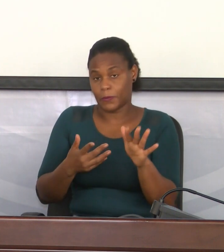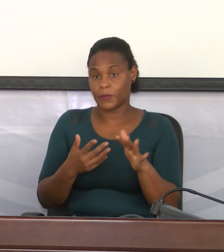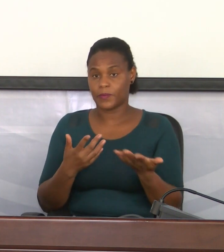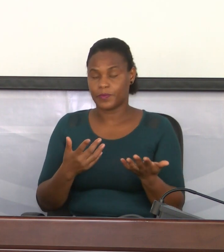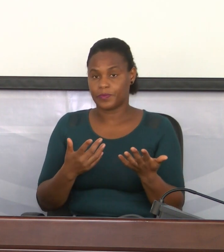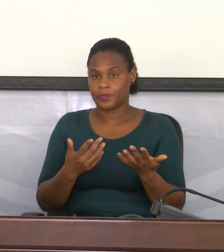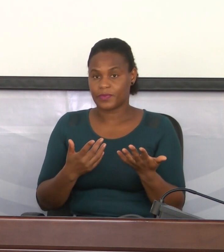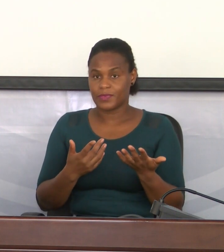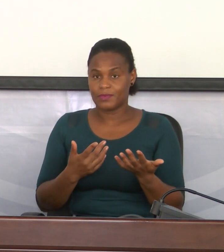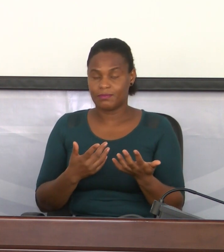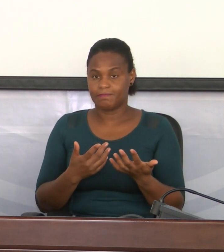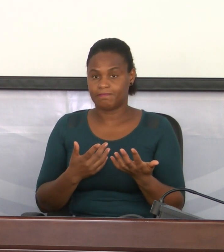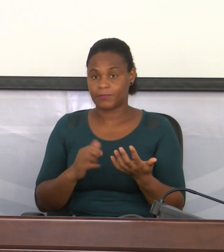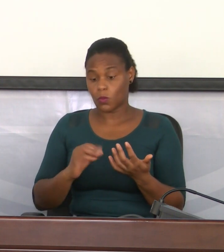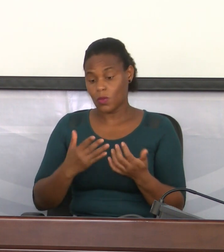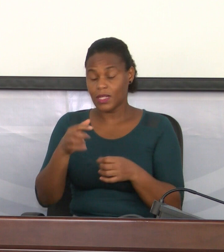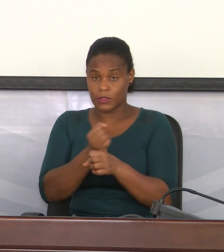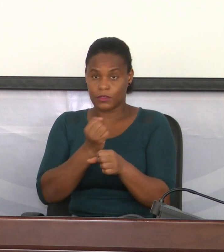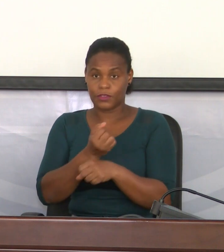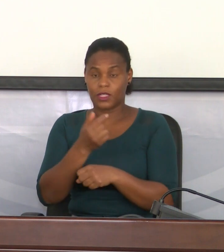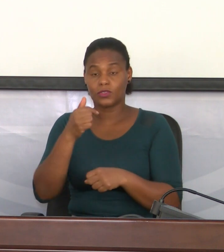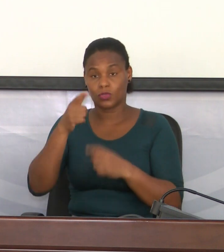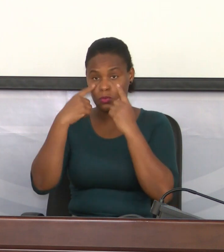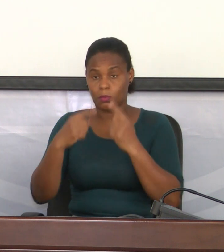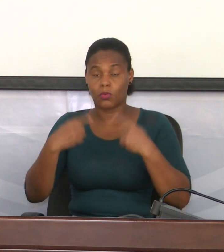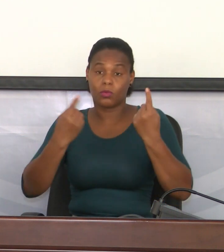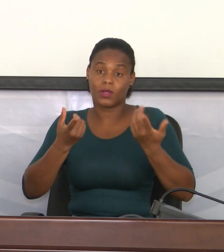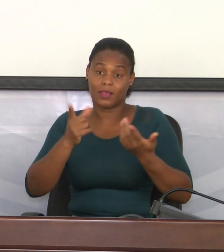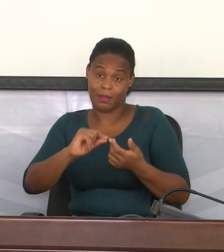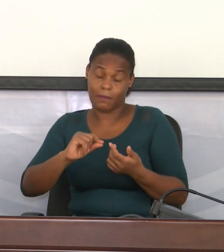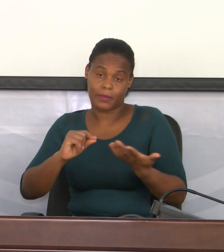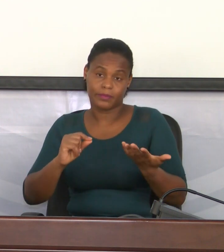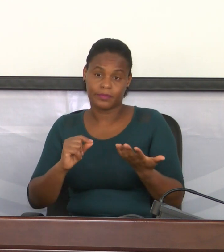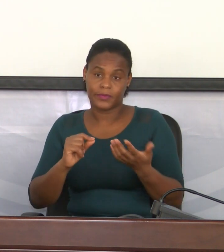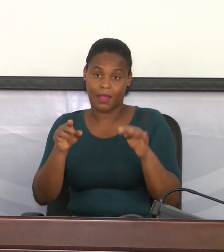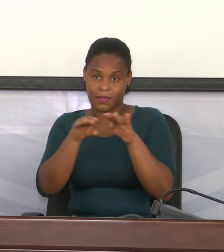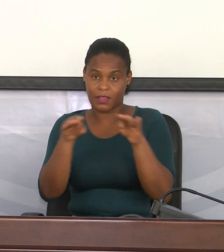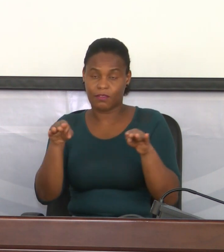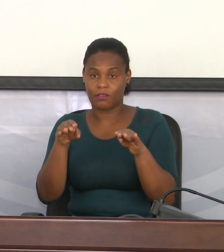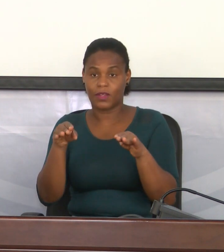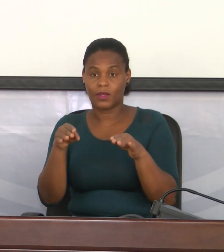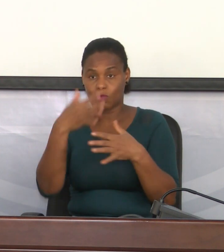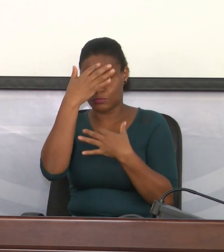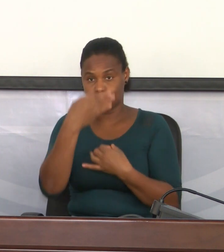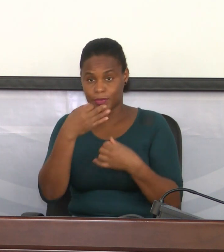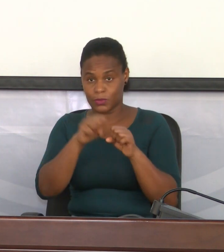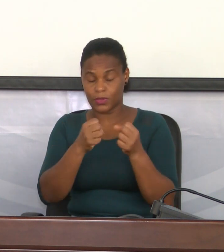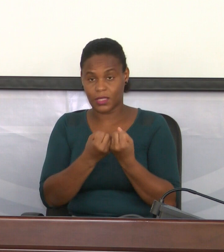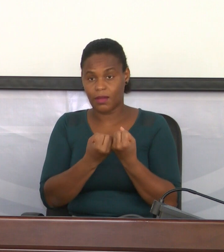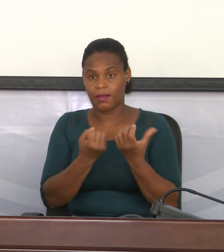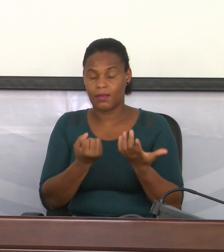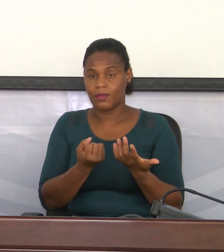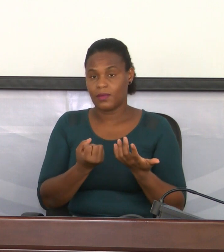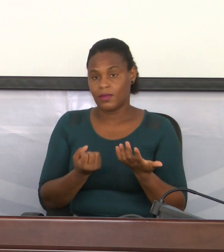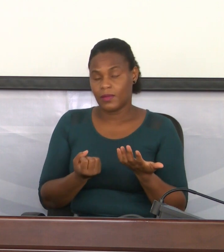nos serviços públicos e também a nível de comportamentos sociais, de